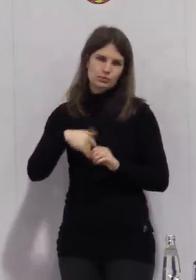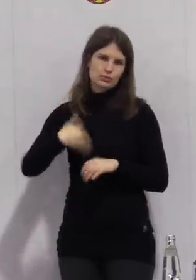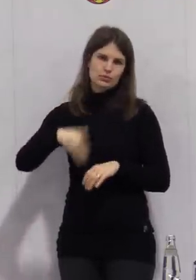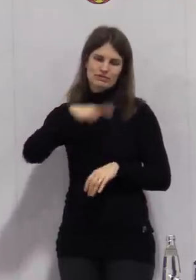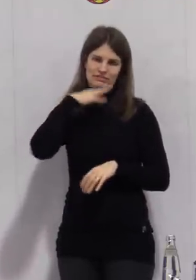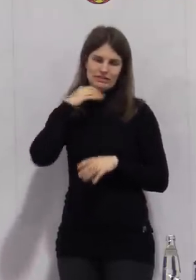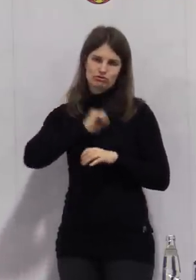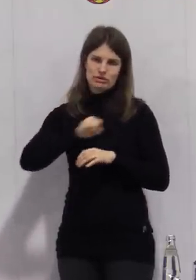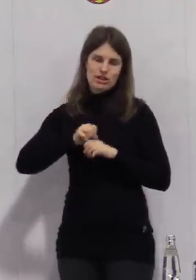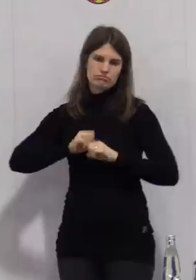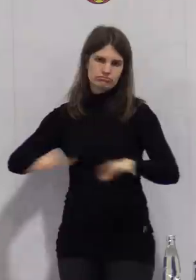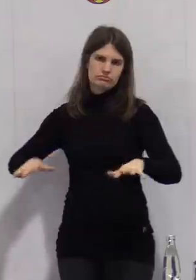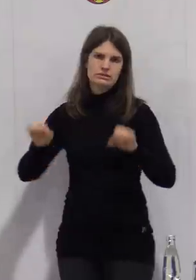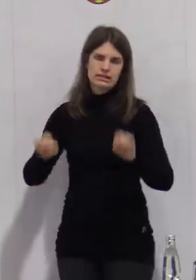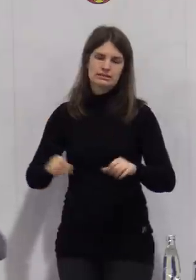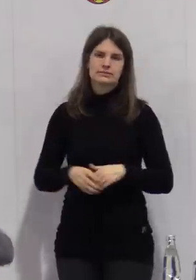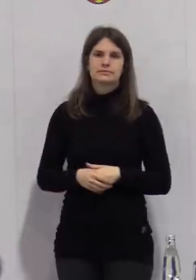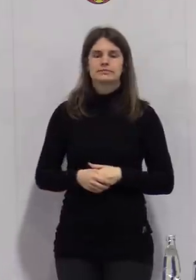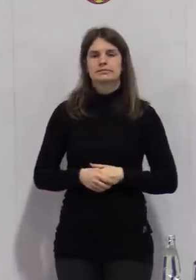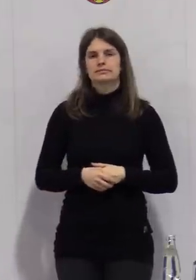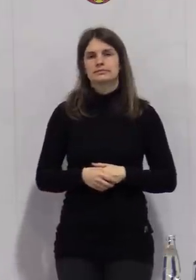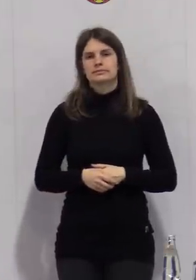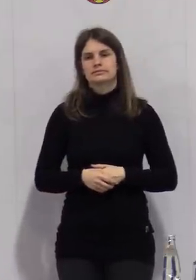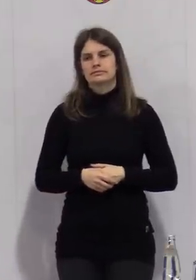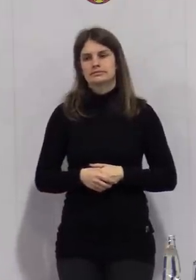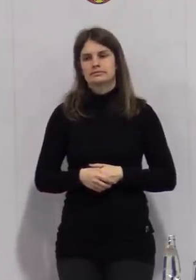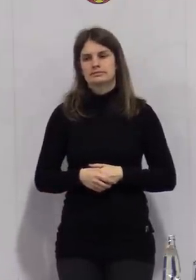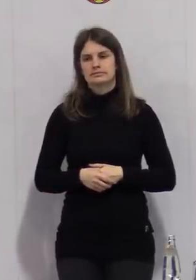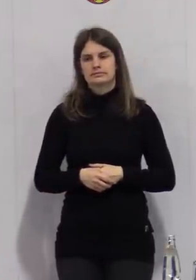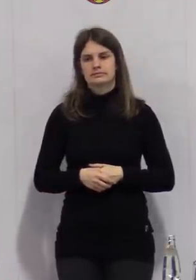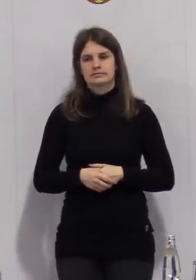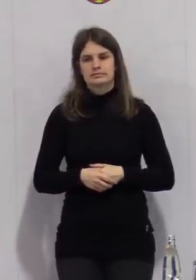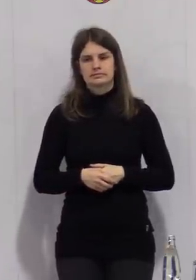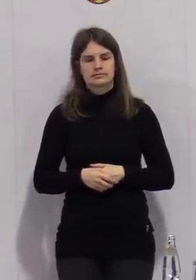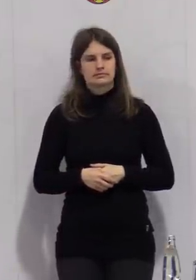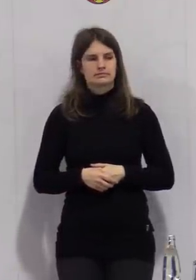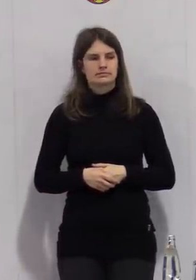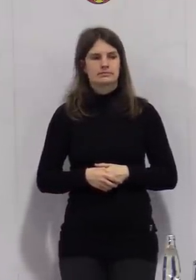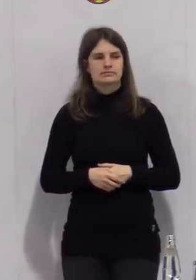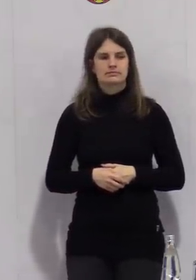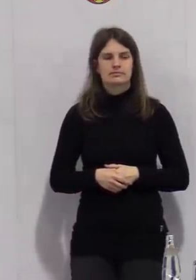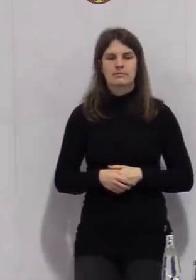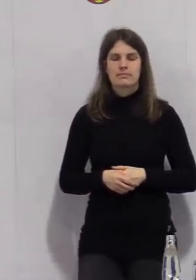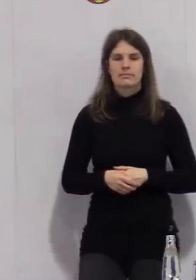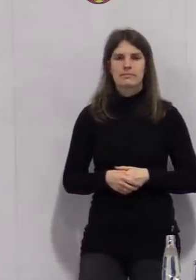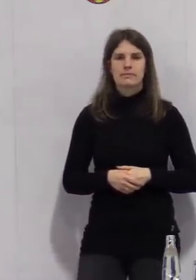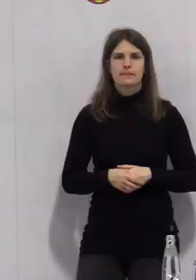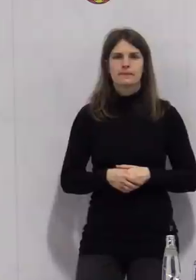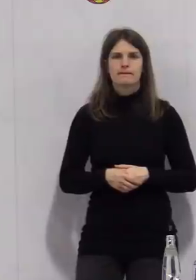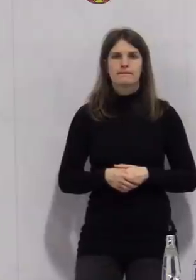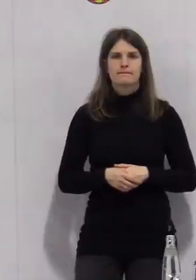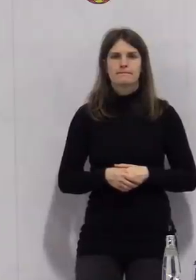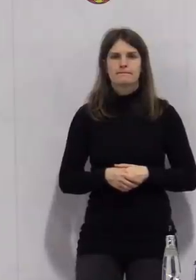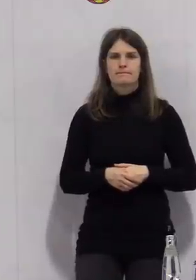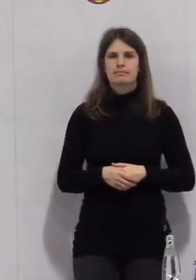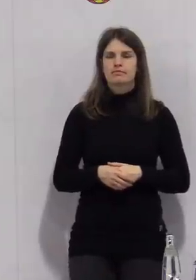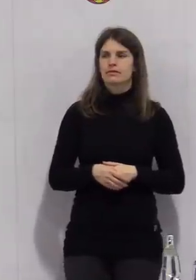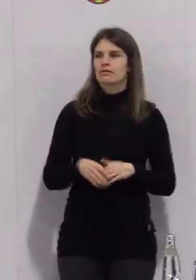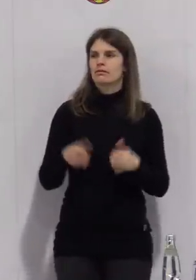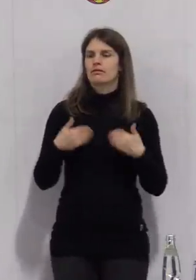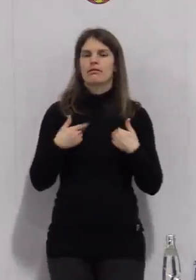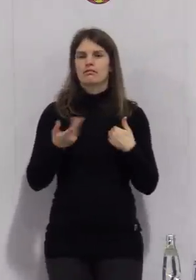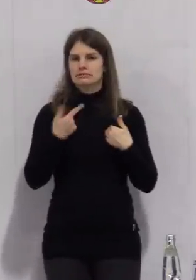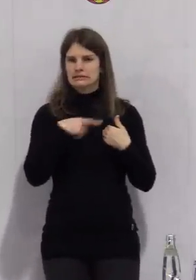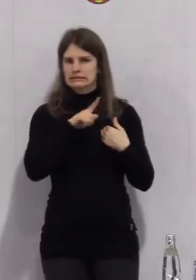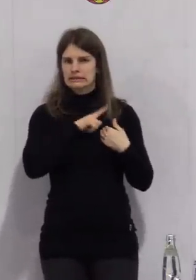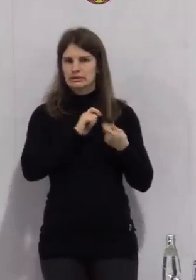hochinfektiös ist. Vielen Dank, Frau Dr. Verschliff, für die Ausführung. Herr Bolze, ich bin jetzt kein Betroffener der